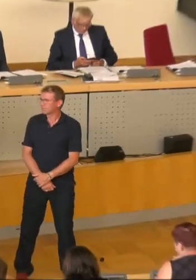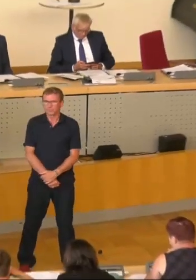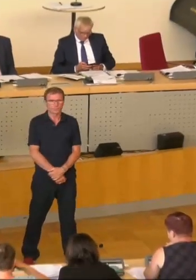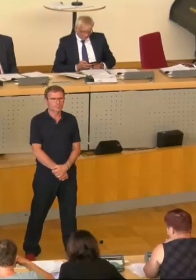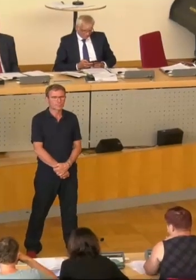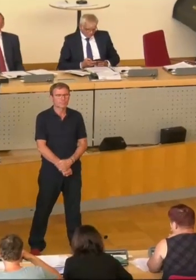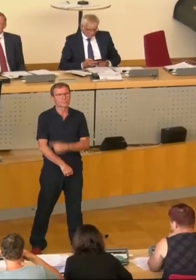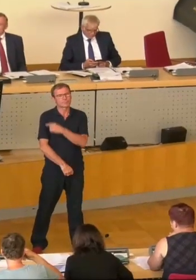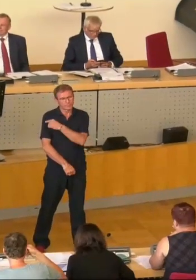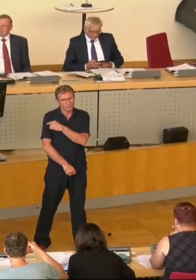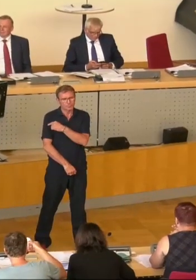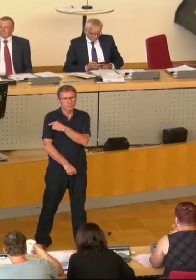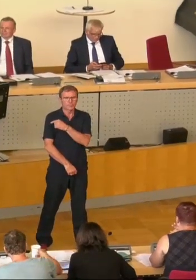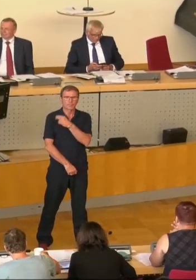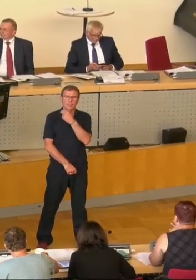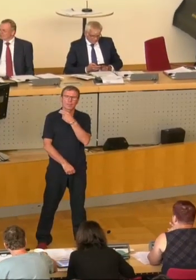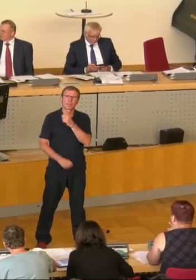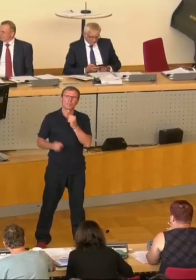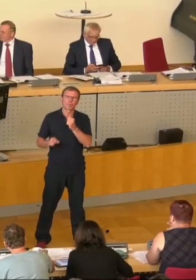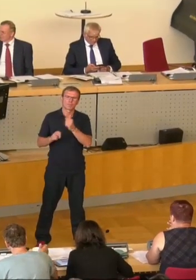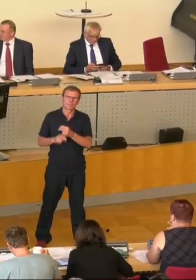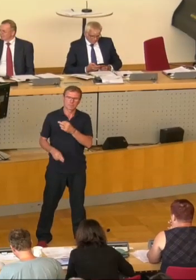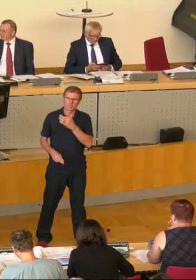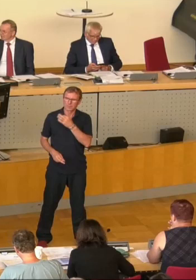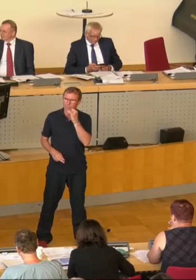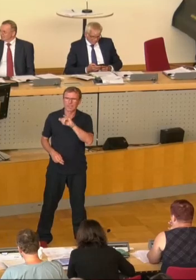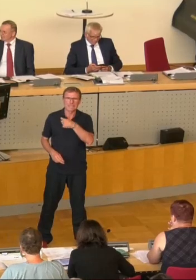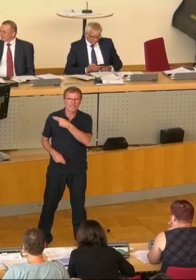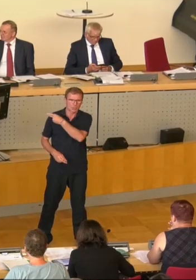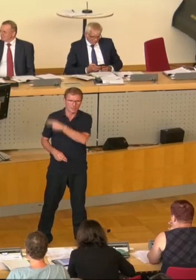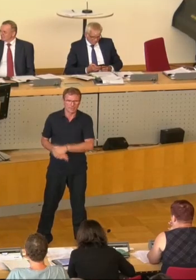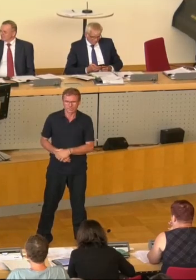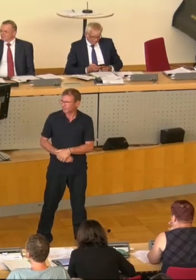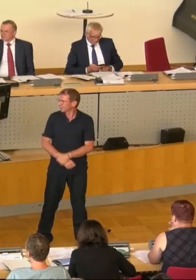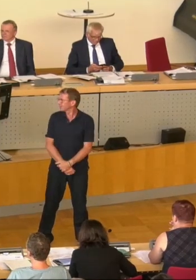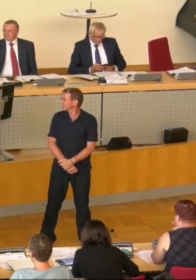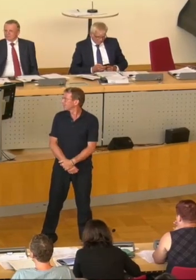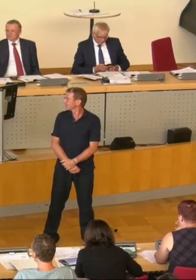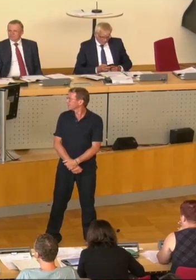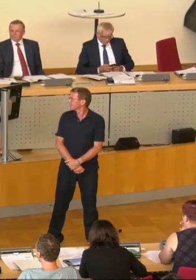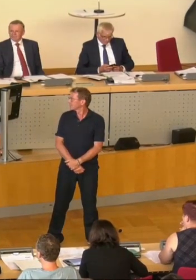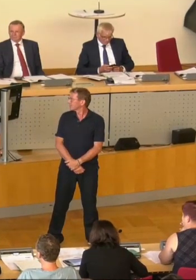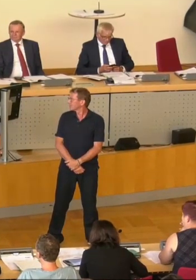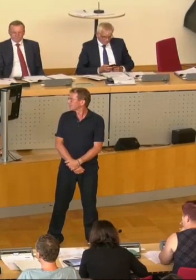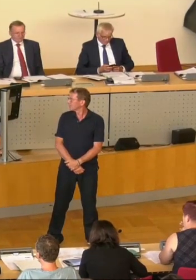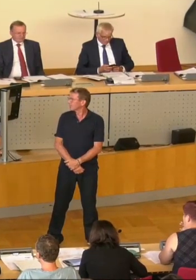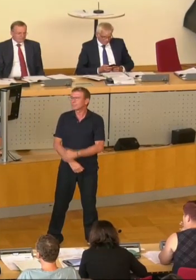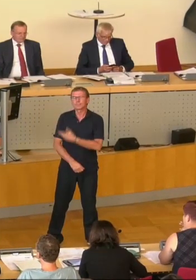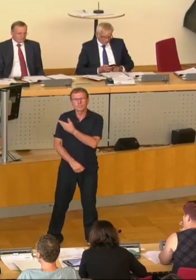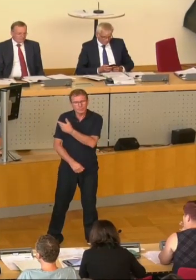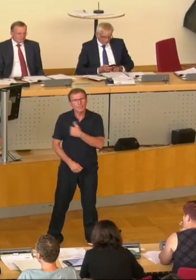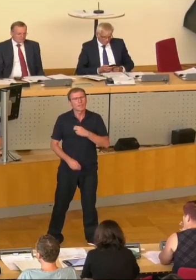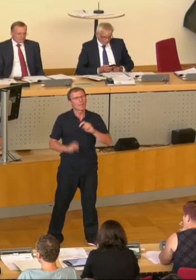Hier ist die fachlich verantwortliche Bürgermeisterin Frau Jenischen und übernimmt die Beantwortung. Sehr geehrter Herr Völling, ich